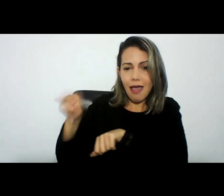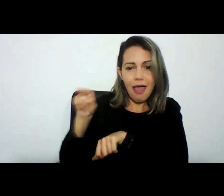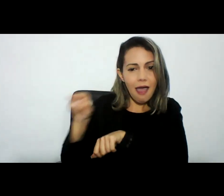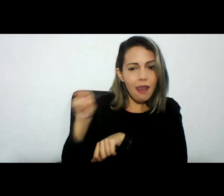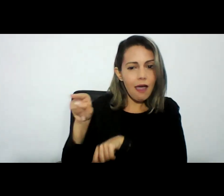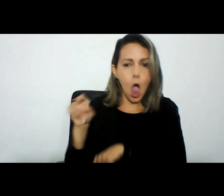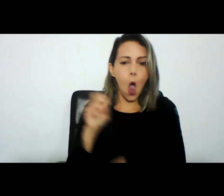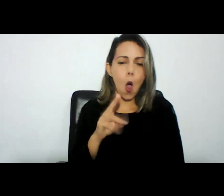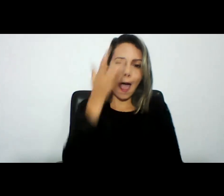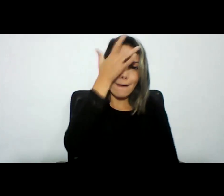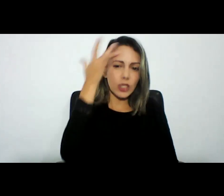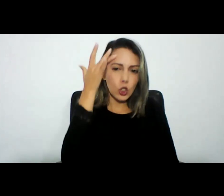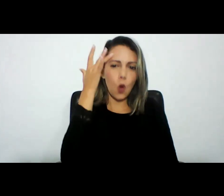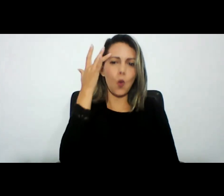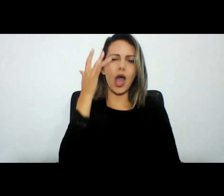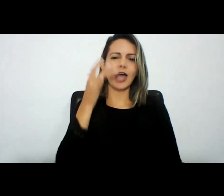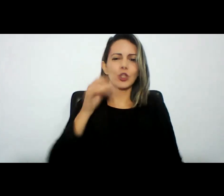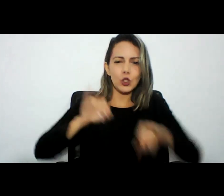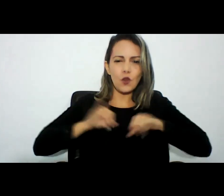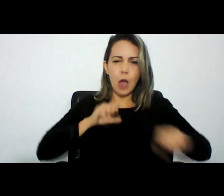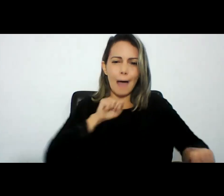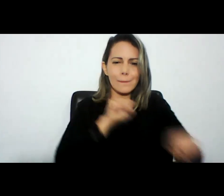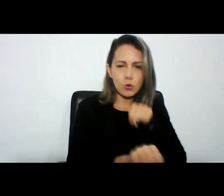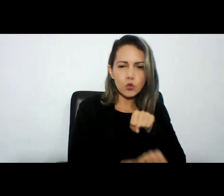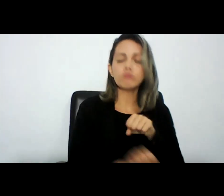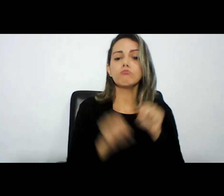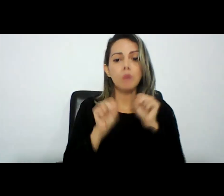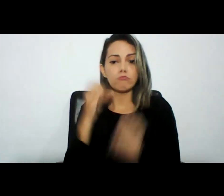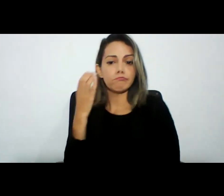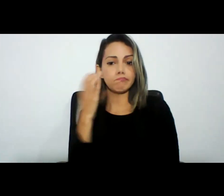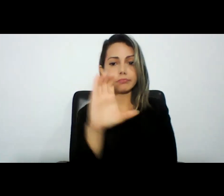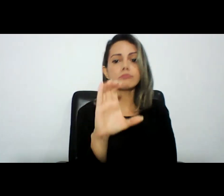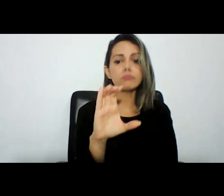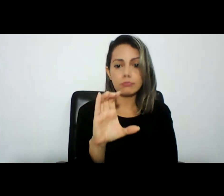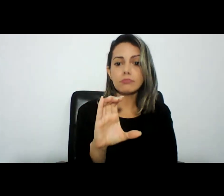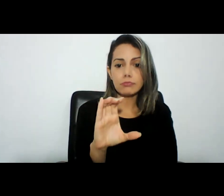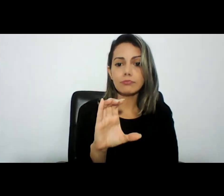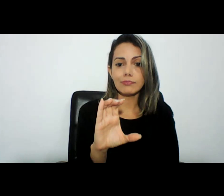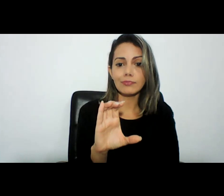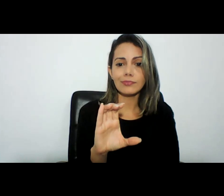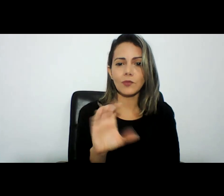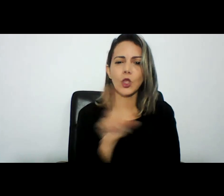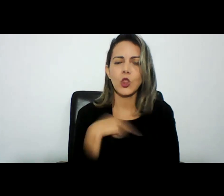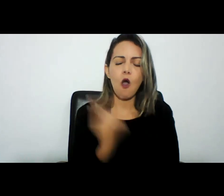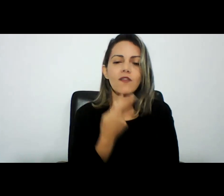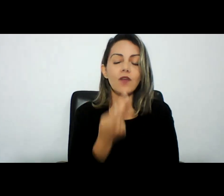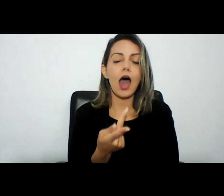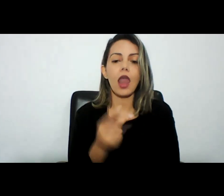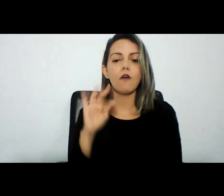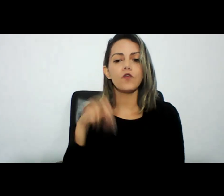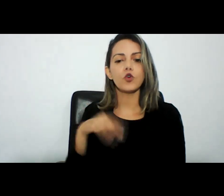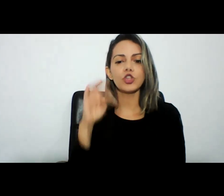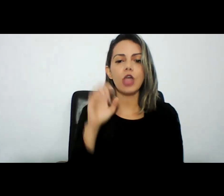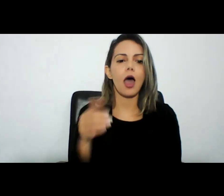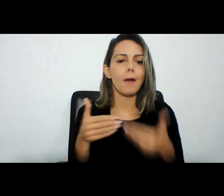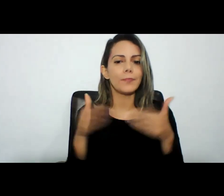acusado, o próprio investigado, seja ele a fase que for, produz, e isso é muito importante, quando a gente fala em fontes abertas, nós vamos falar de